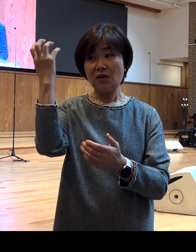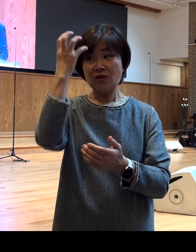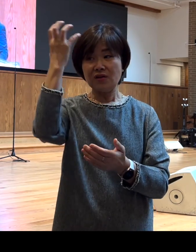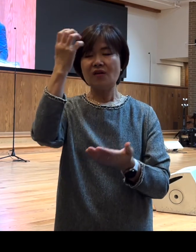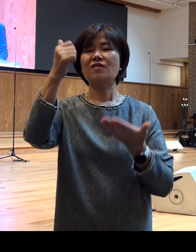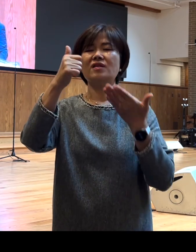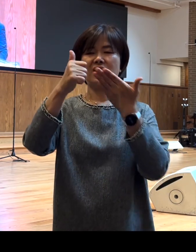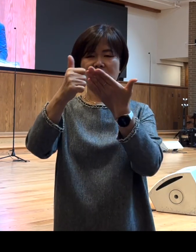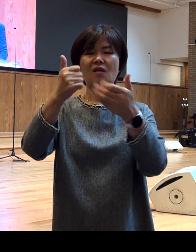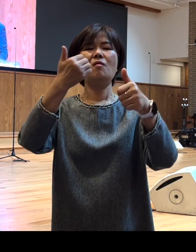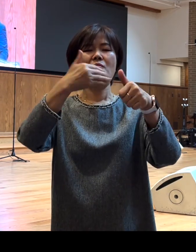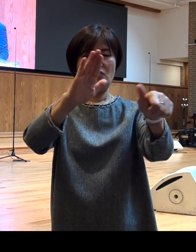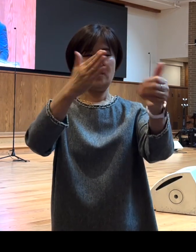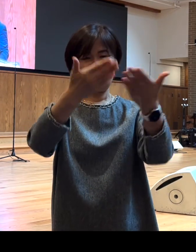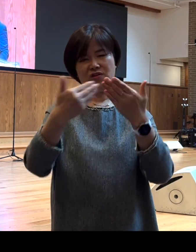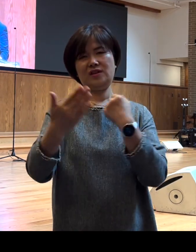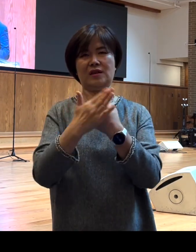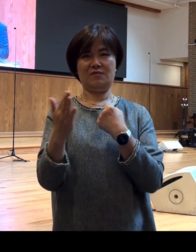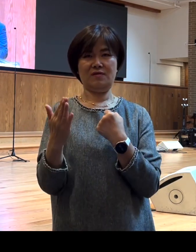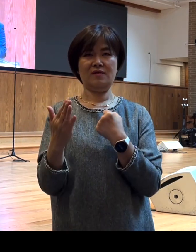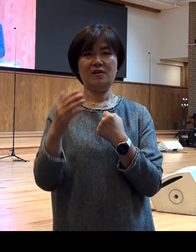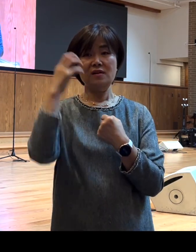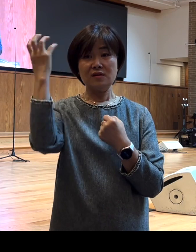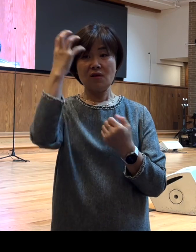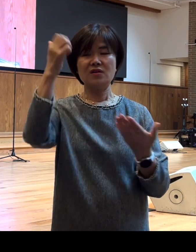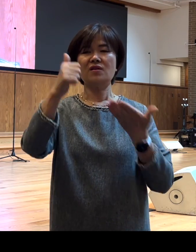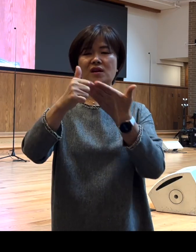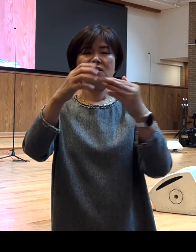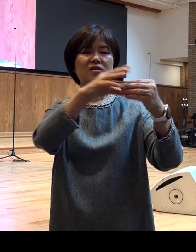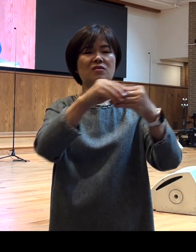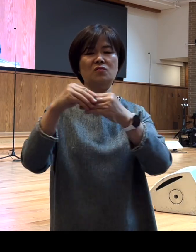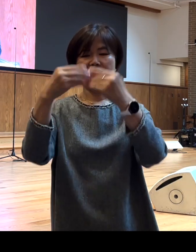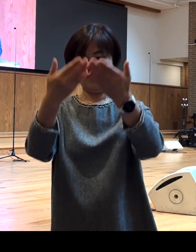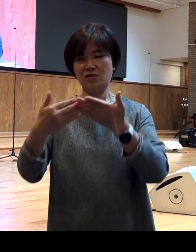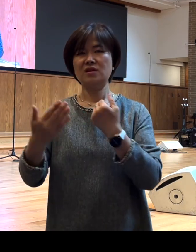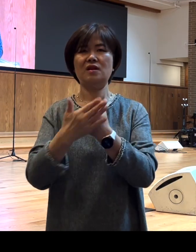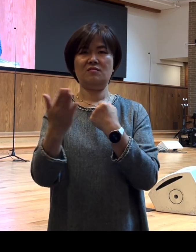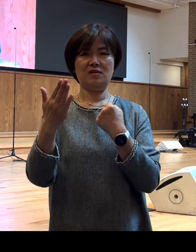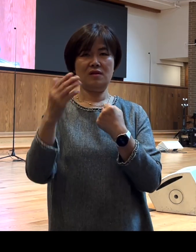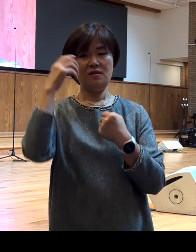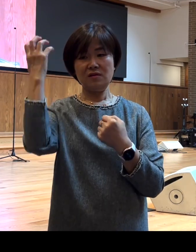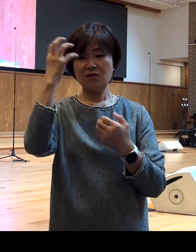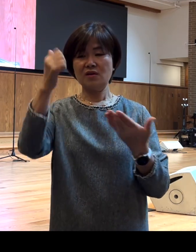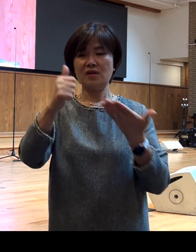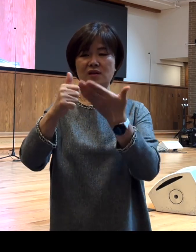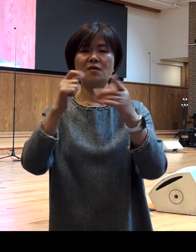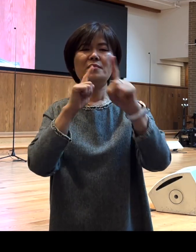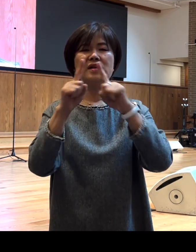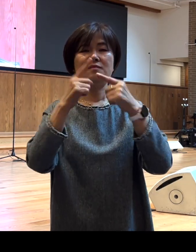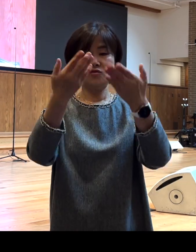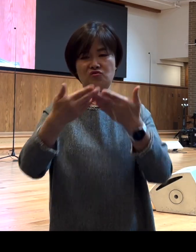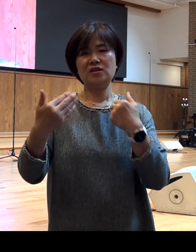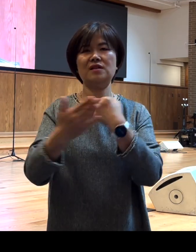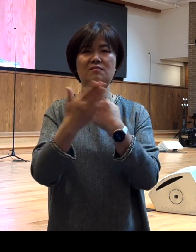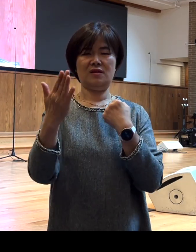보내셨기 때문에 성령께서 인도하시기 때문에 성령께서 말씀하시기 때문에 바울은